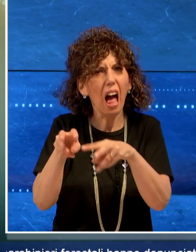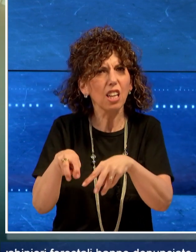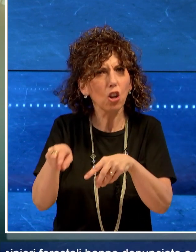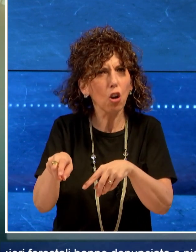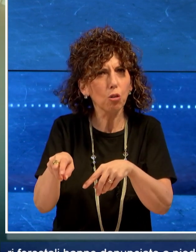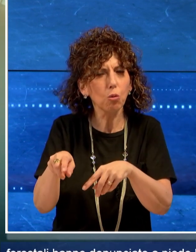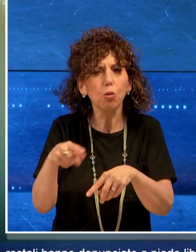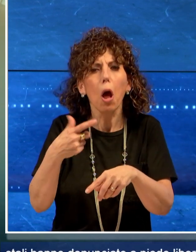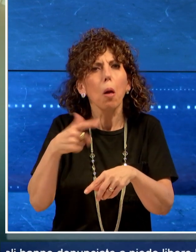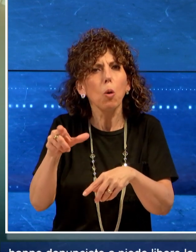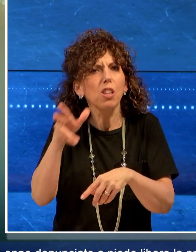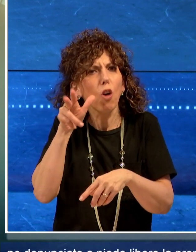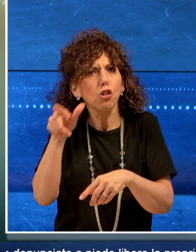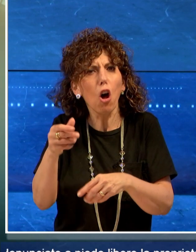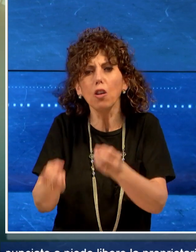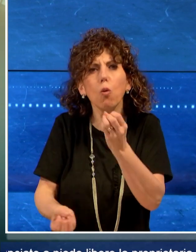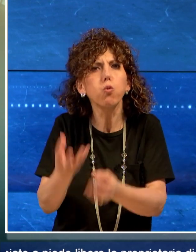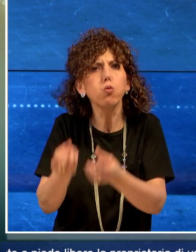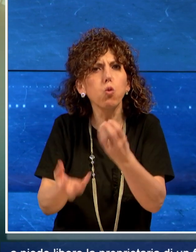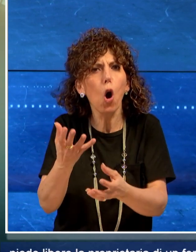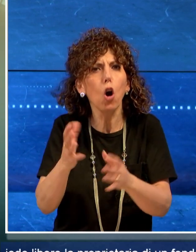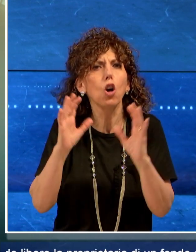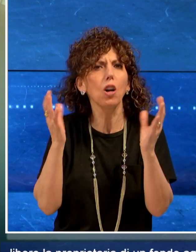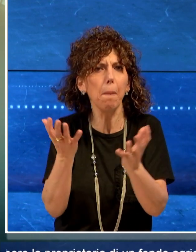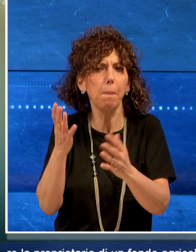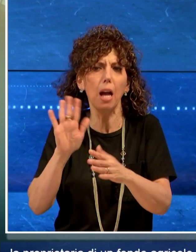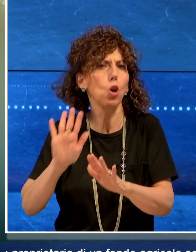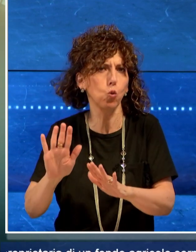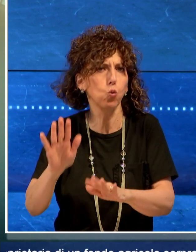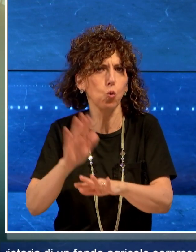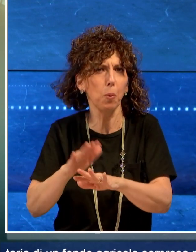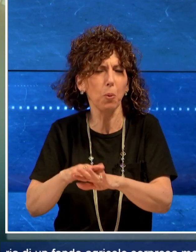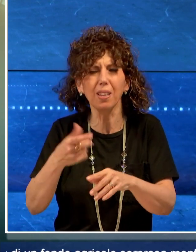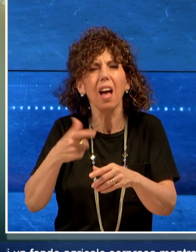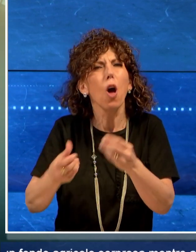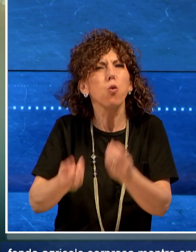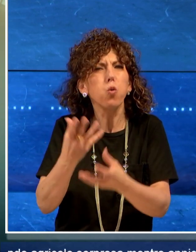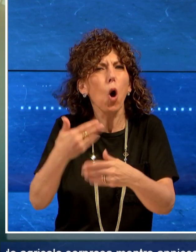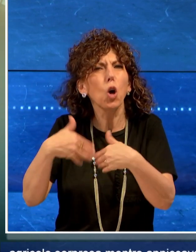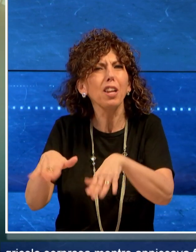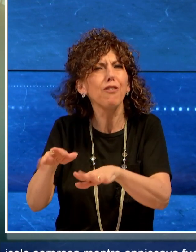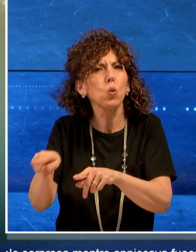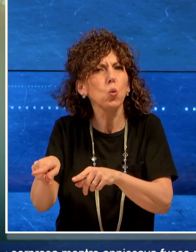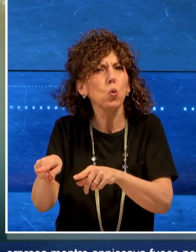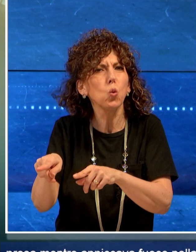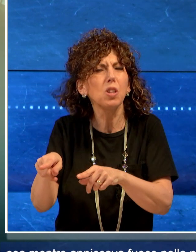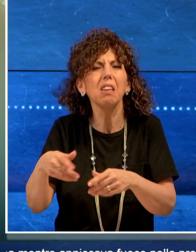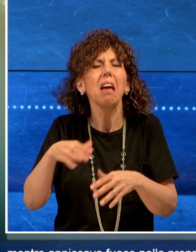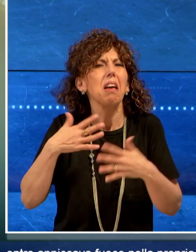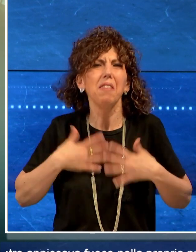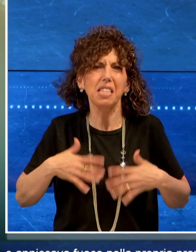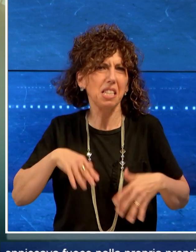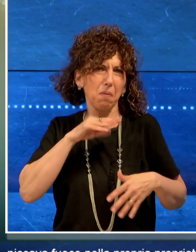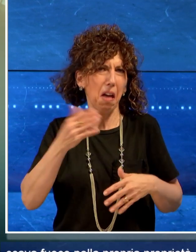mentre appiccava fuoco nella propria proprietà ad un cumulo di rifiuti per lo più costituiti da vecchi